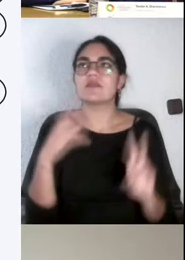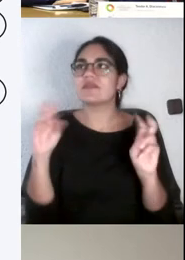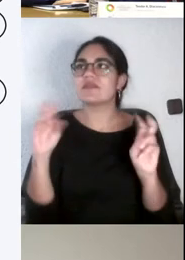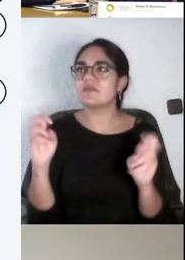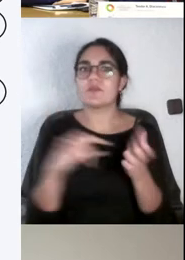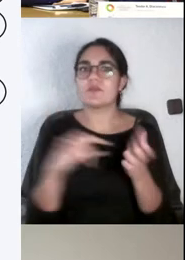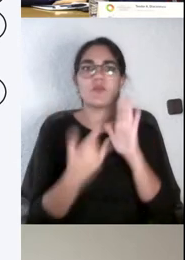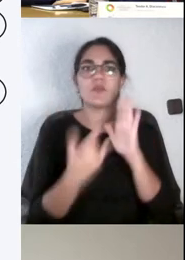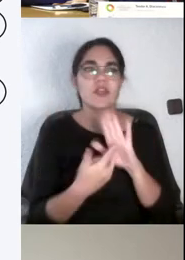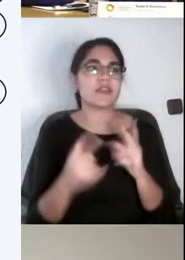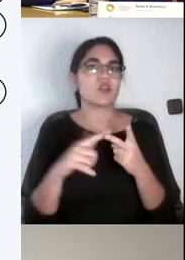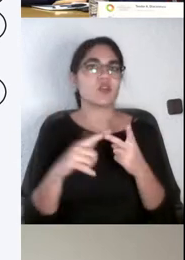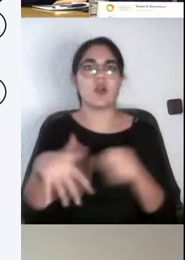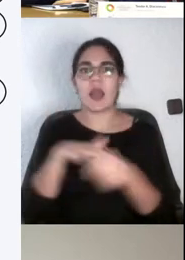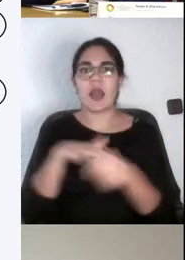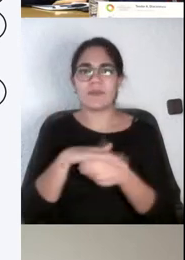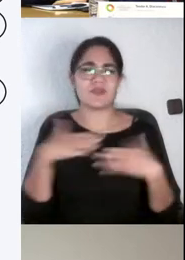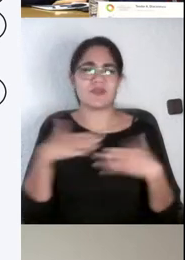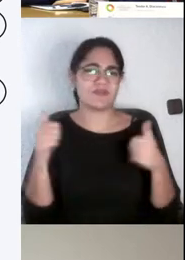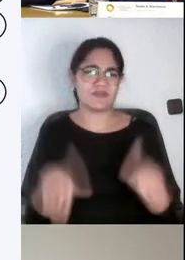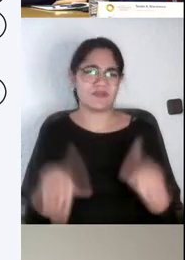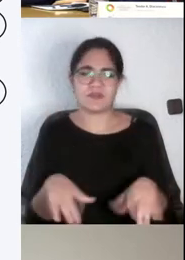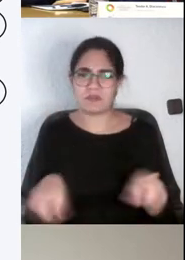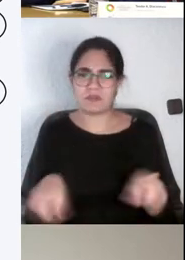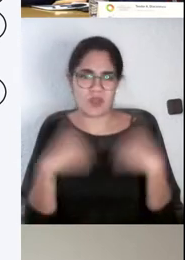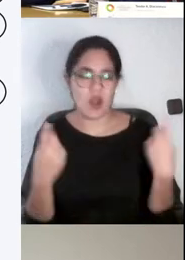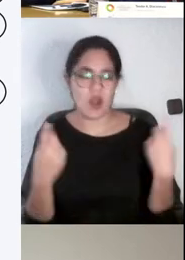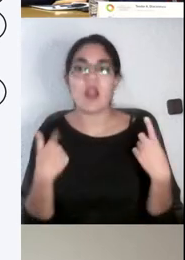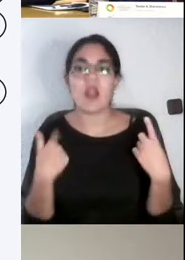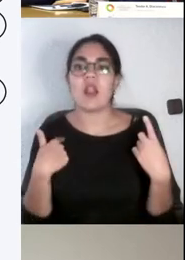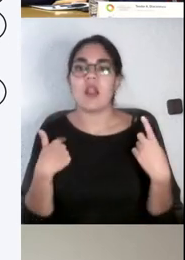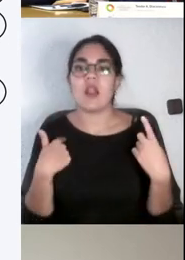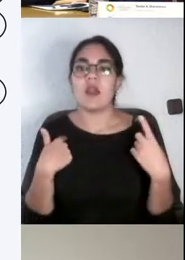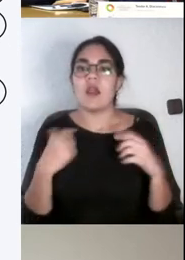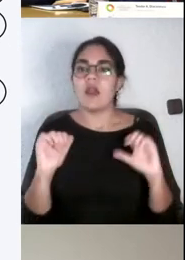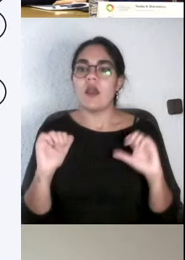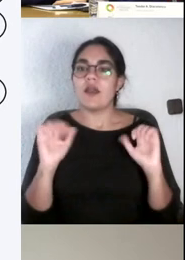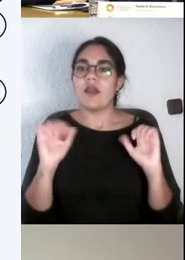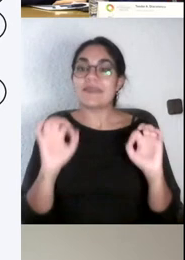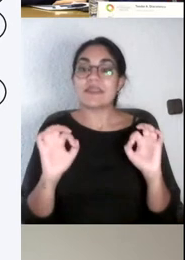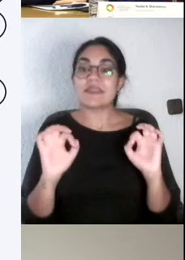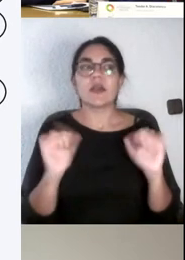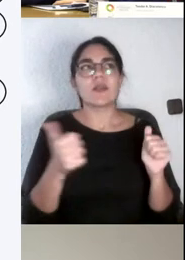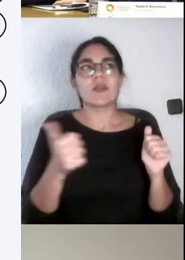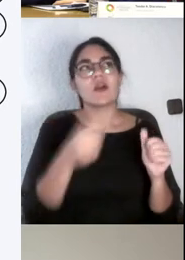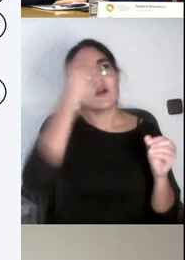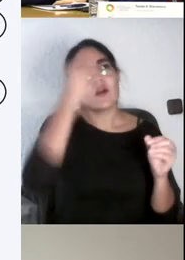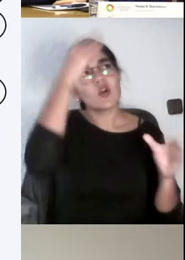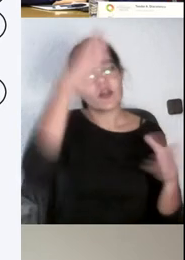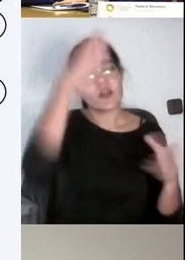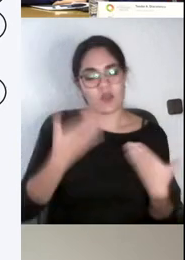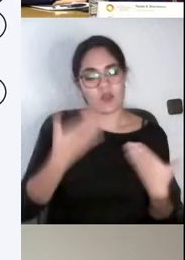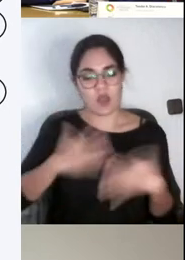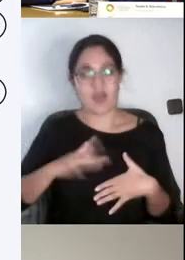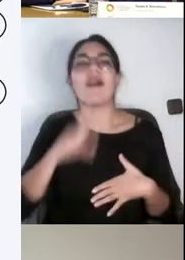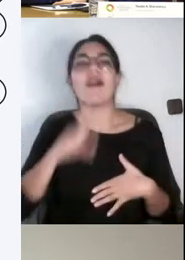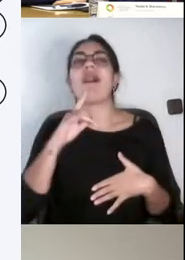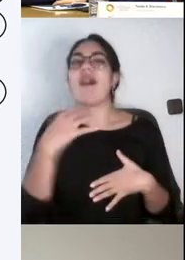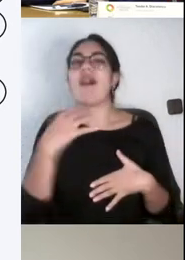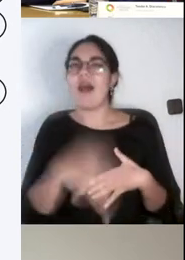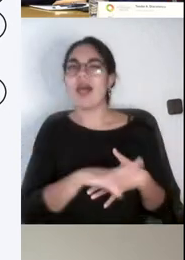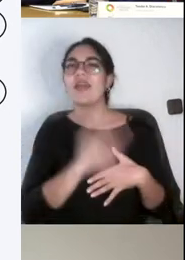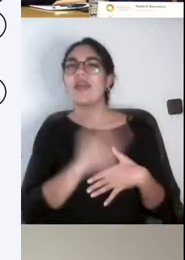de ese tipo, cuando realmente interiorizas y empiezas a razonar los proyectos. Además,